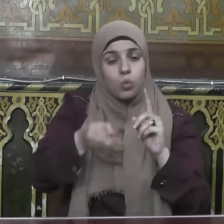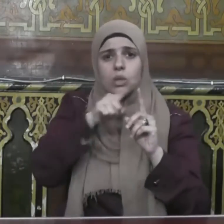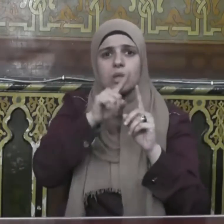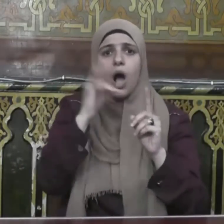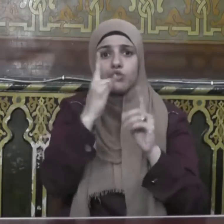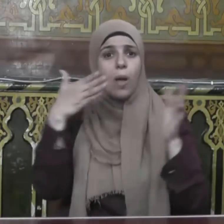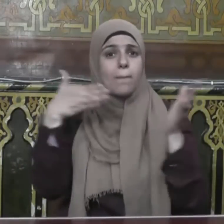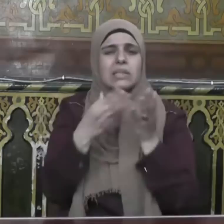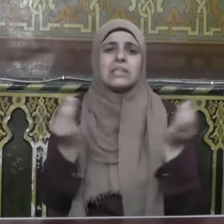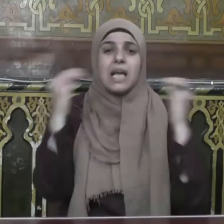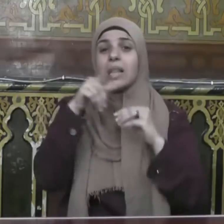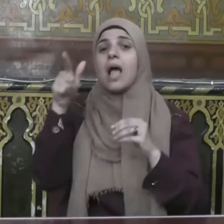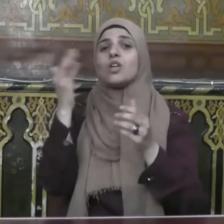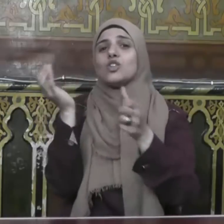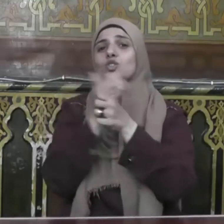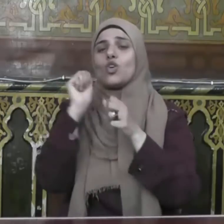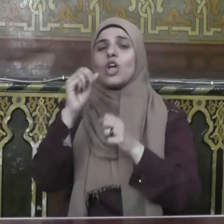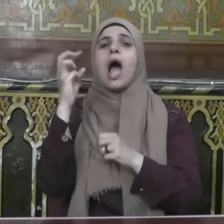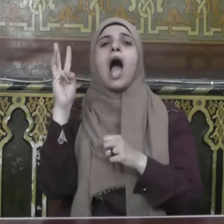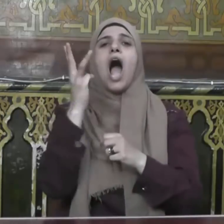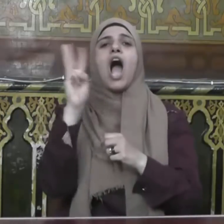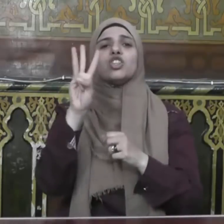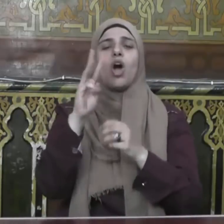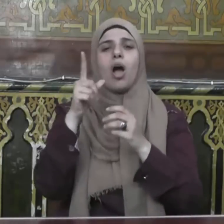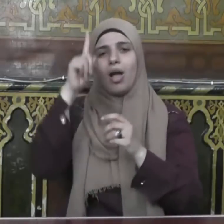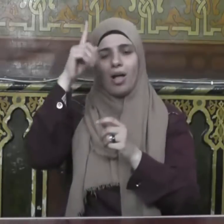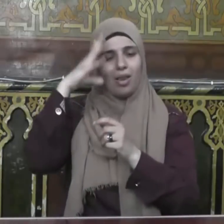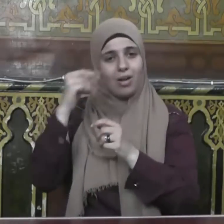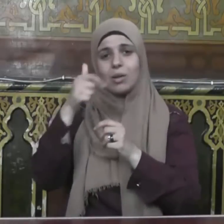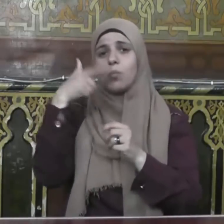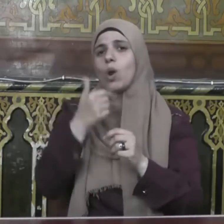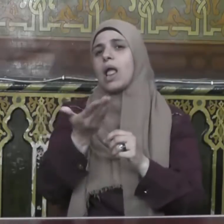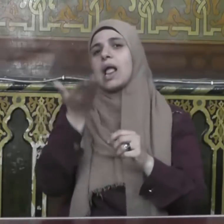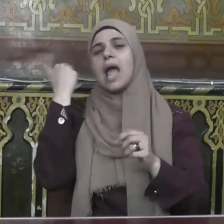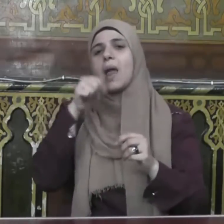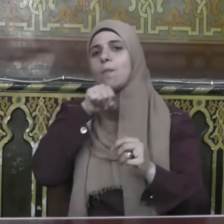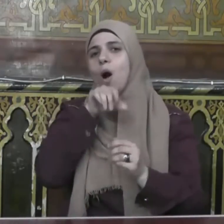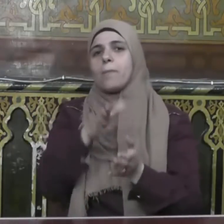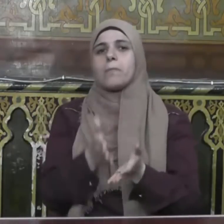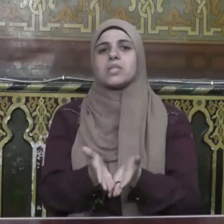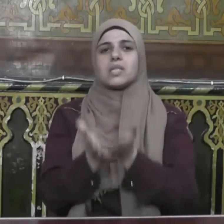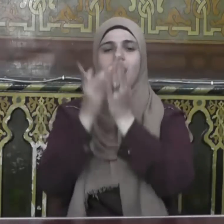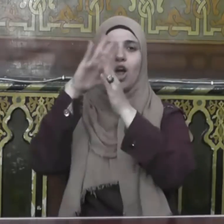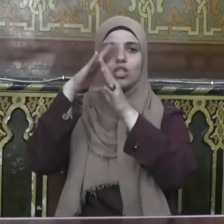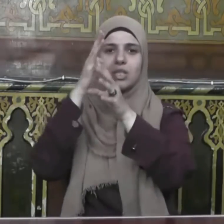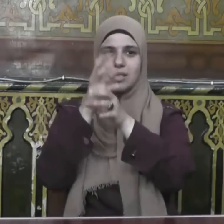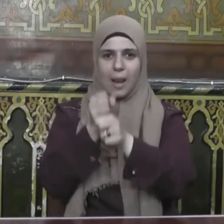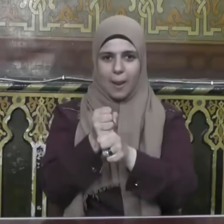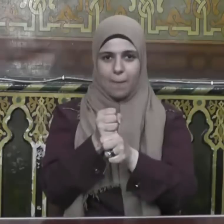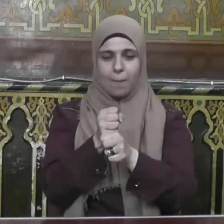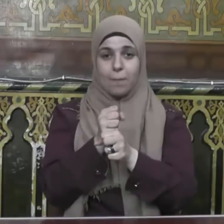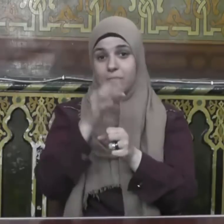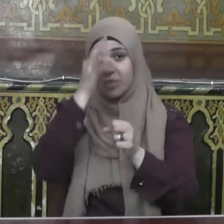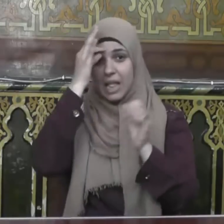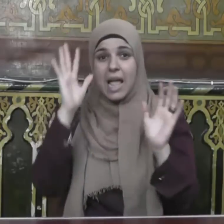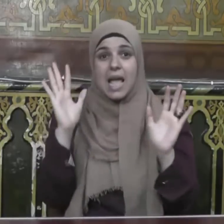عائشة رضي الله تعالى عنها قالت كان رسول الله صلى الله عليه وسلم إذا دخل العشر